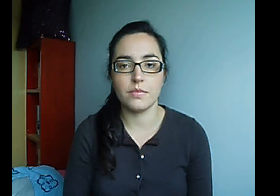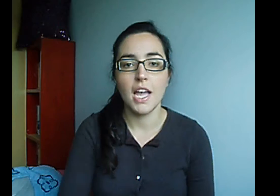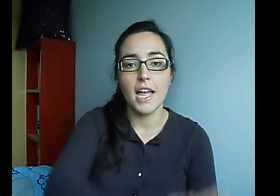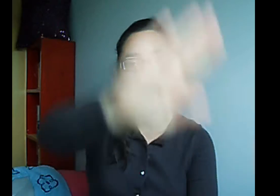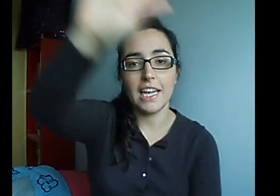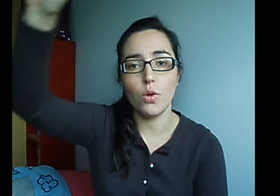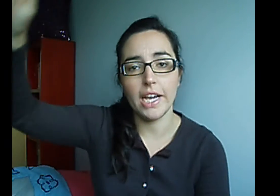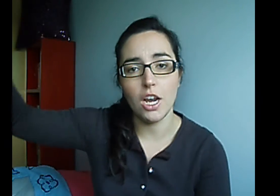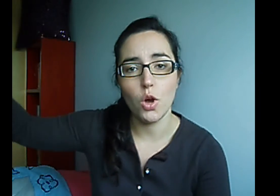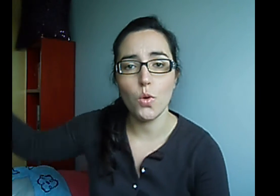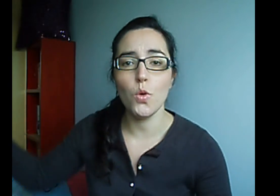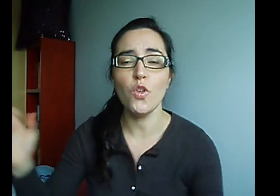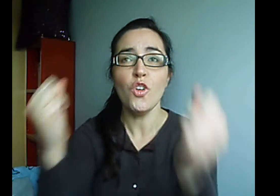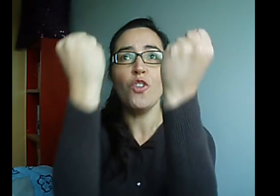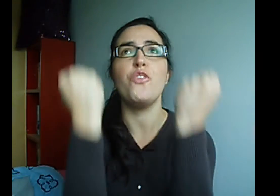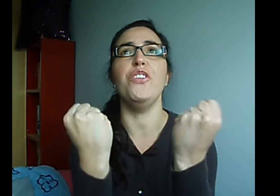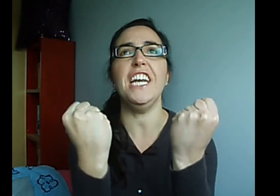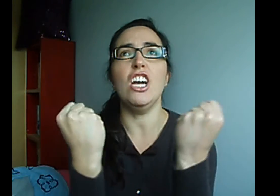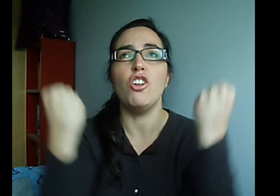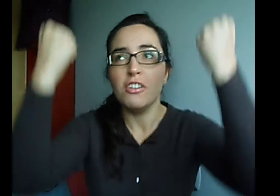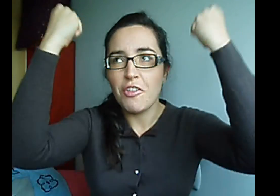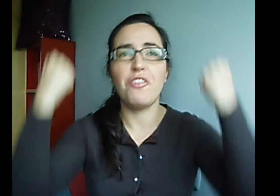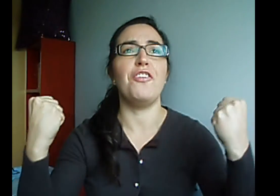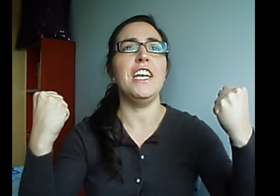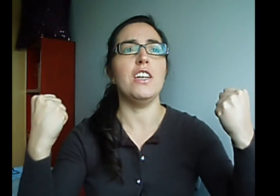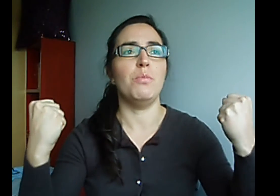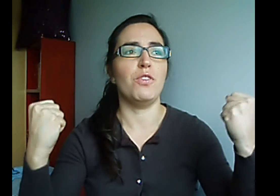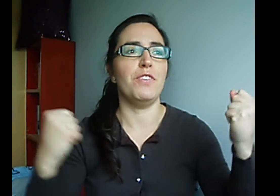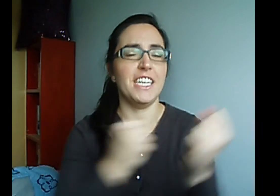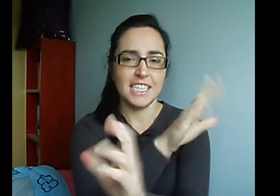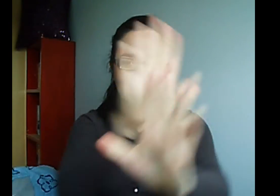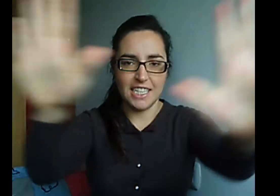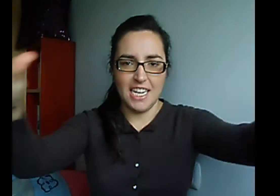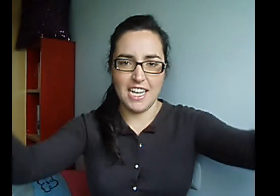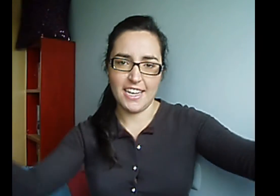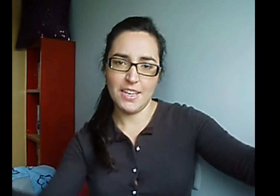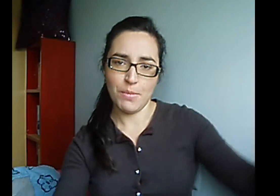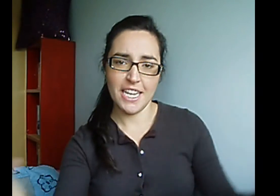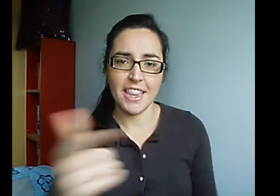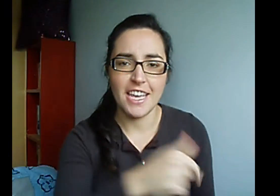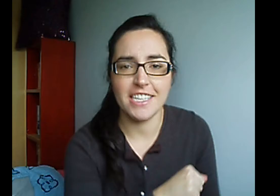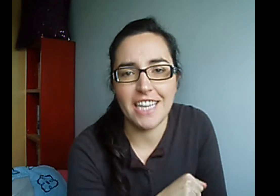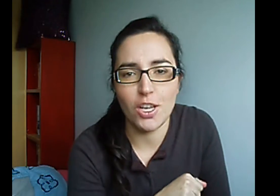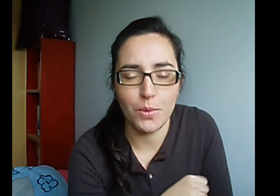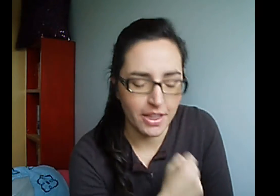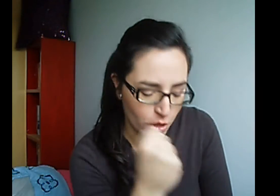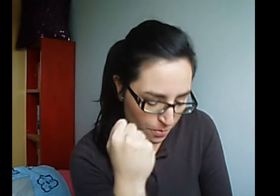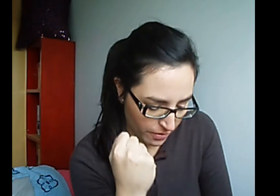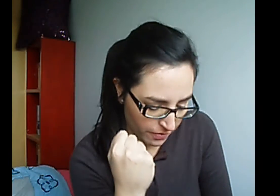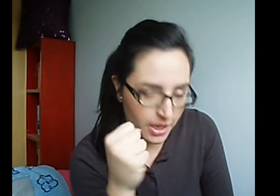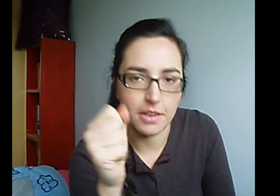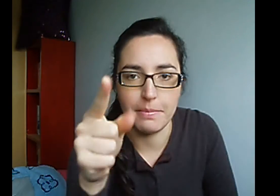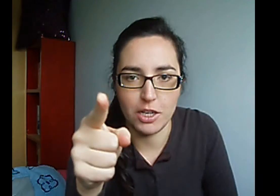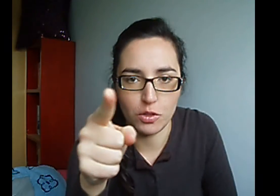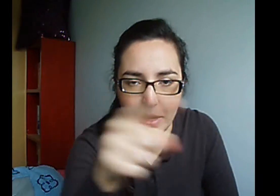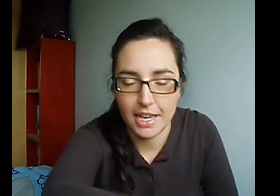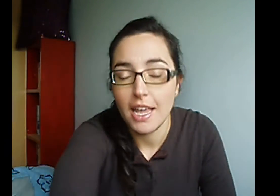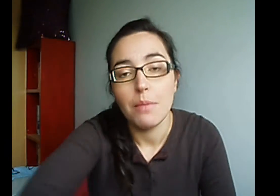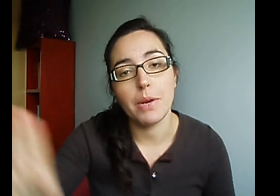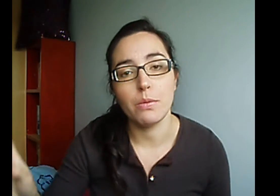Hello, hello, frío, frío, por fin, sí, aquí en Valencia está lloviendo, por fin, menos más Pero vamos